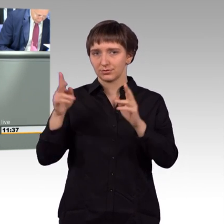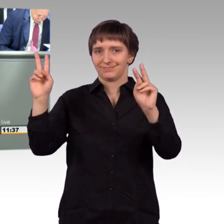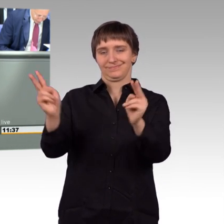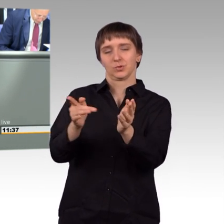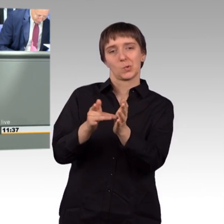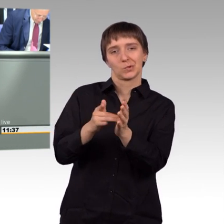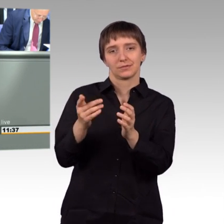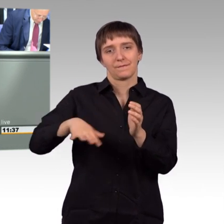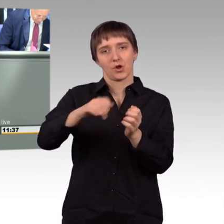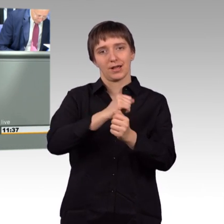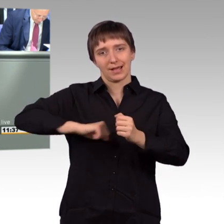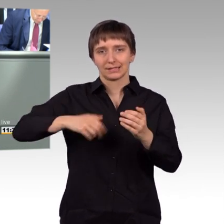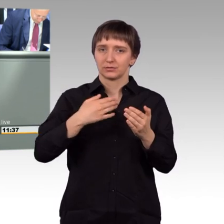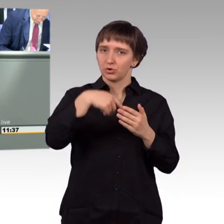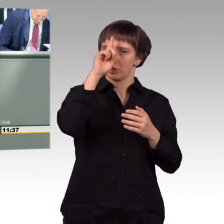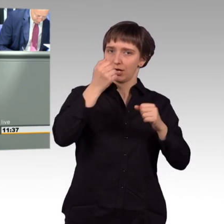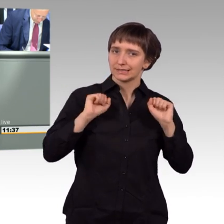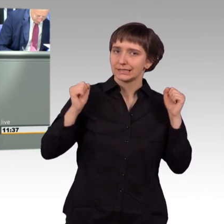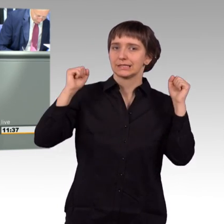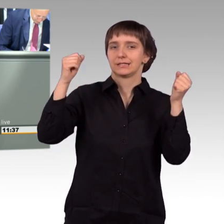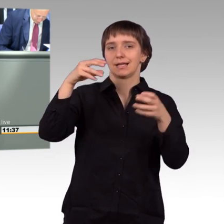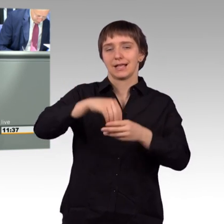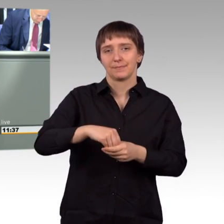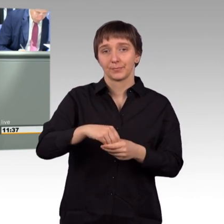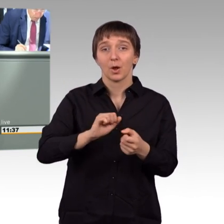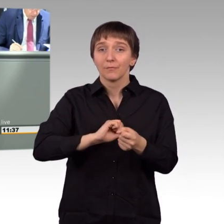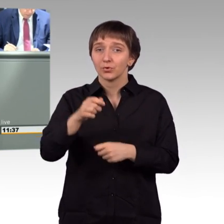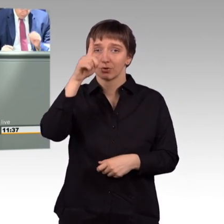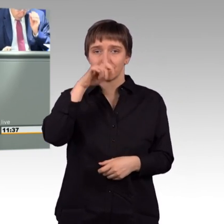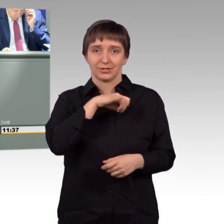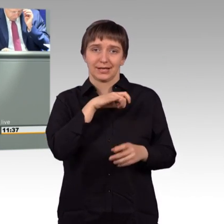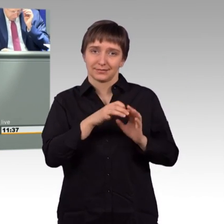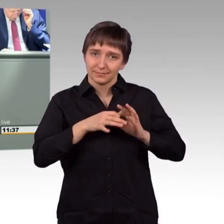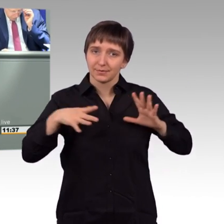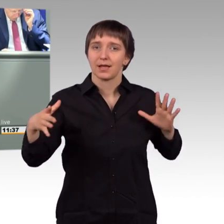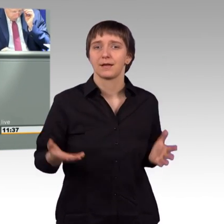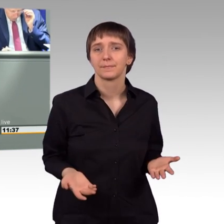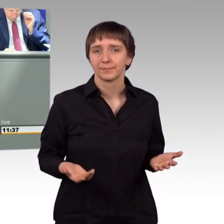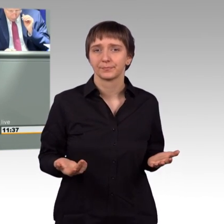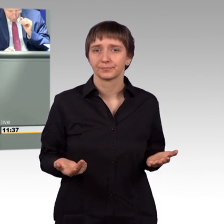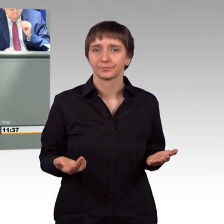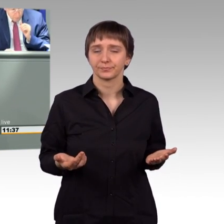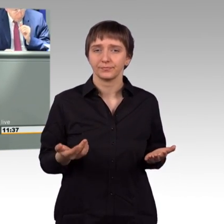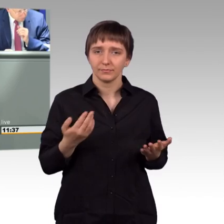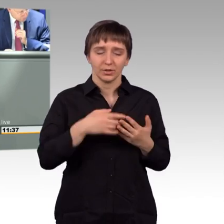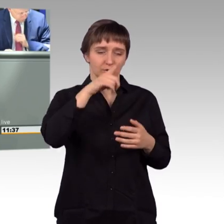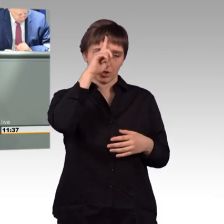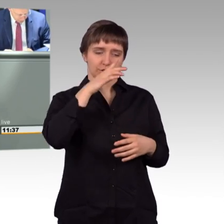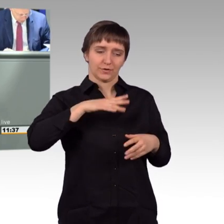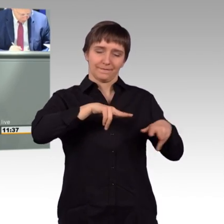Vorgehens. Obwohl das gar nicht im deutschen Interesse liegt. Der Ostausschuss der Wirtschaft schätzt, ungefähr 150.000